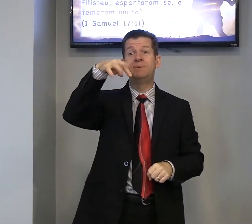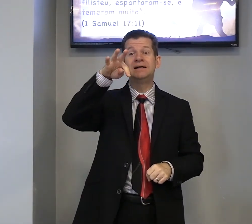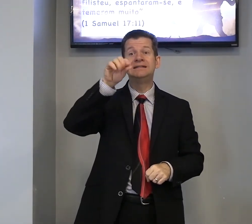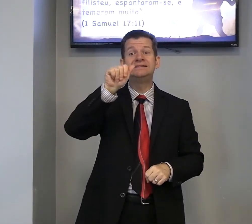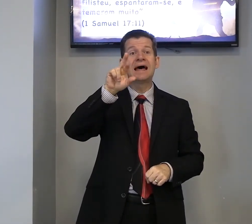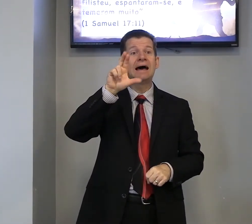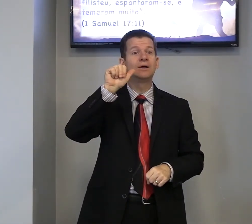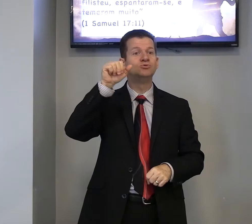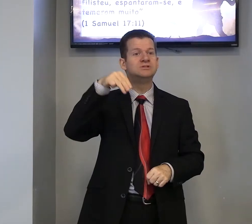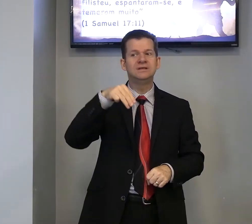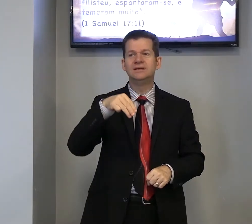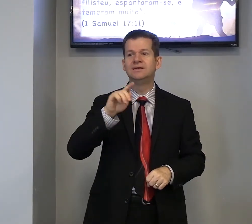espantaram-se,